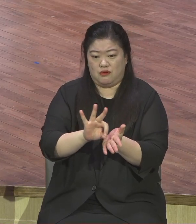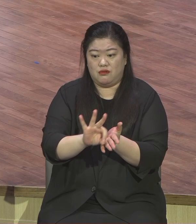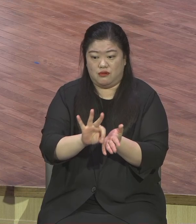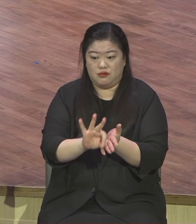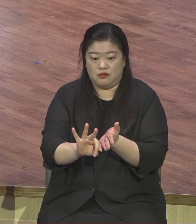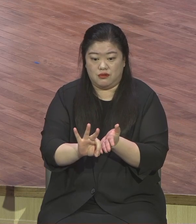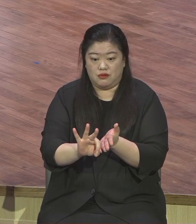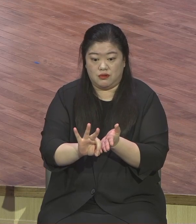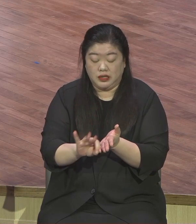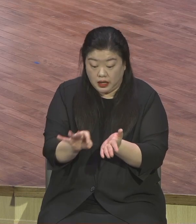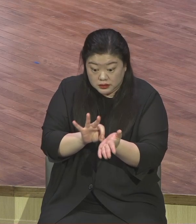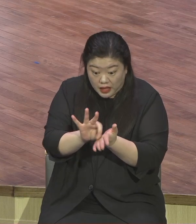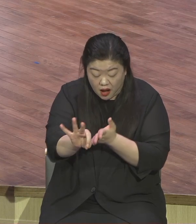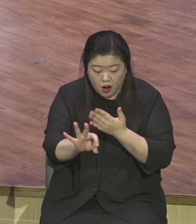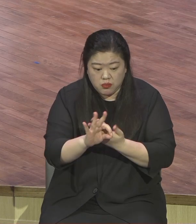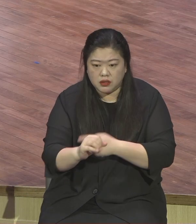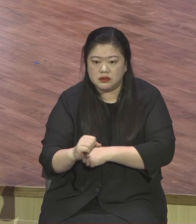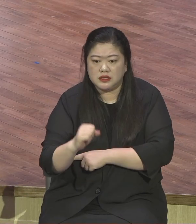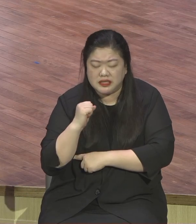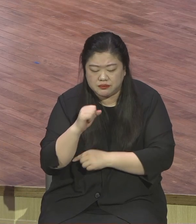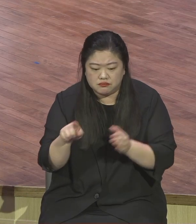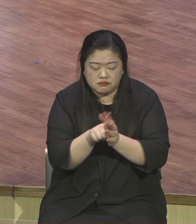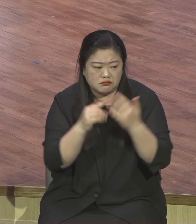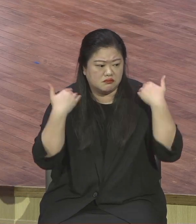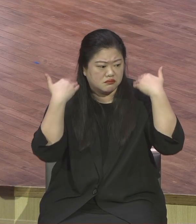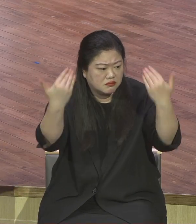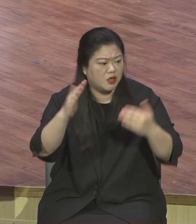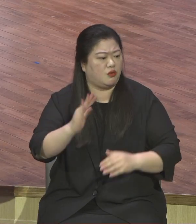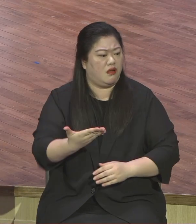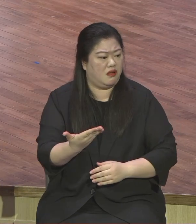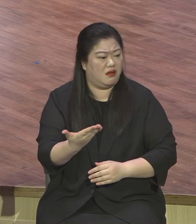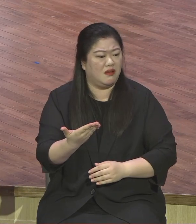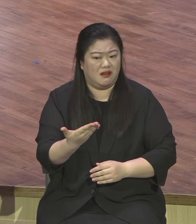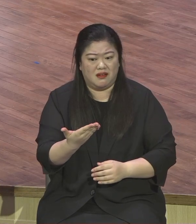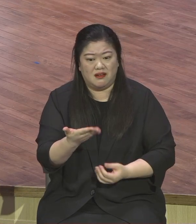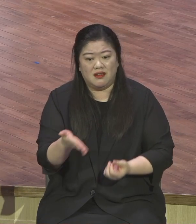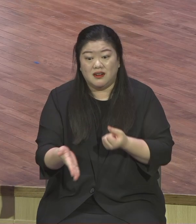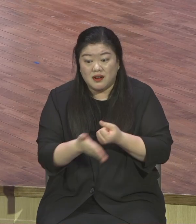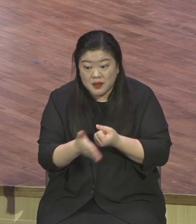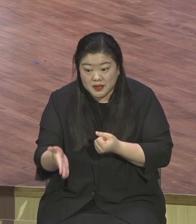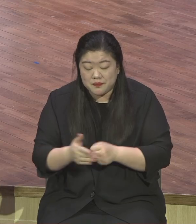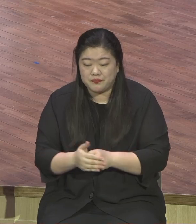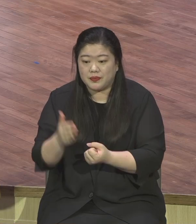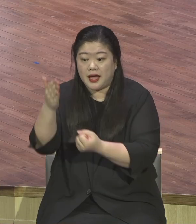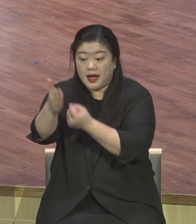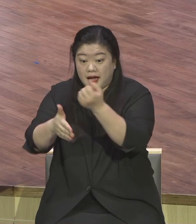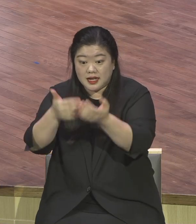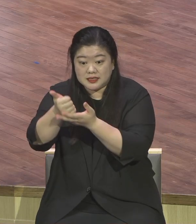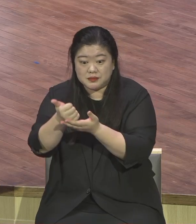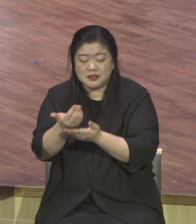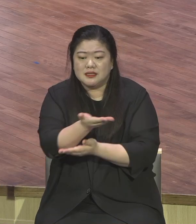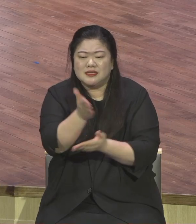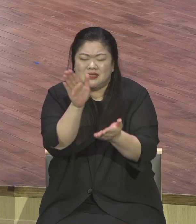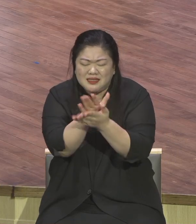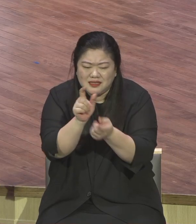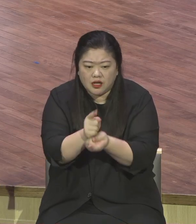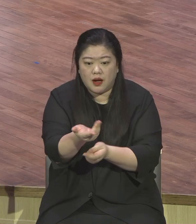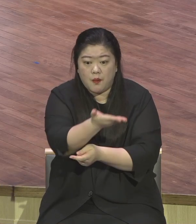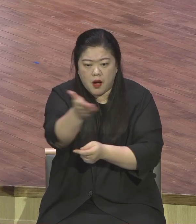영증의 성장도 일어날 거예요 그래서 시간 흐를수록 하나님의 택한 받은 자로서의 예수 그리스도의 사랑을 더